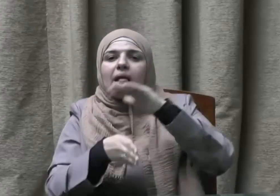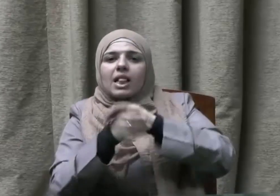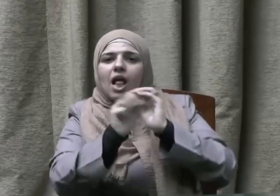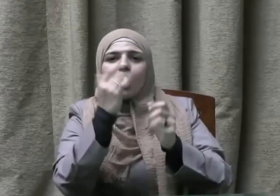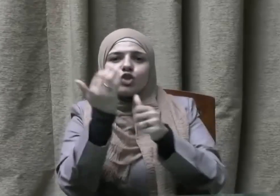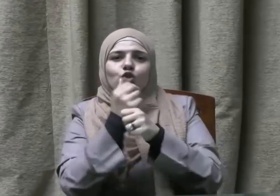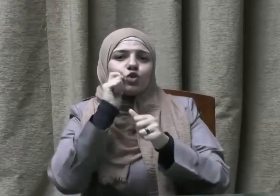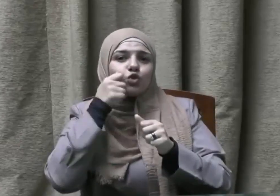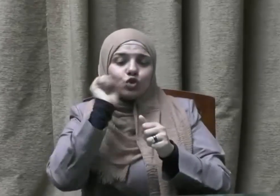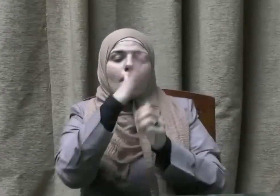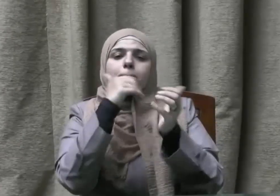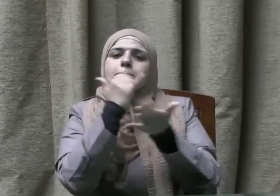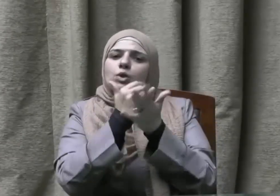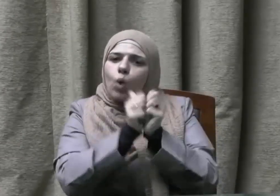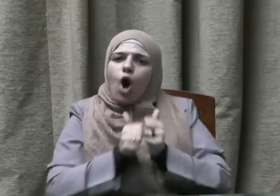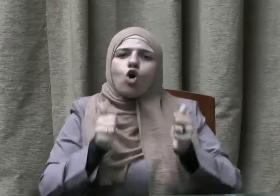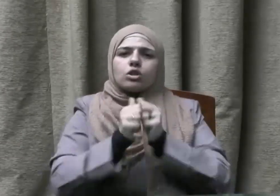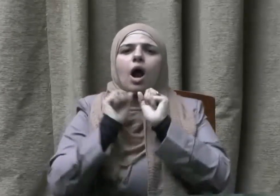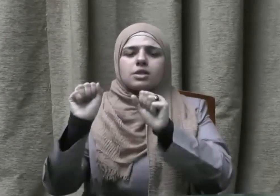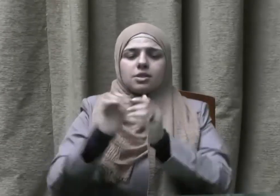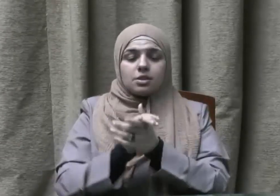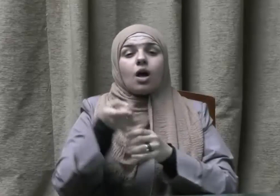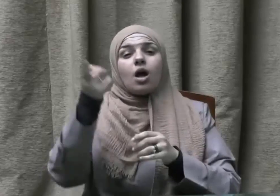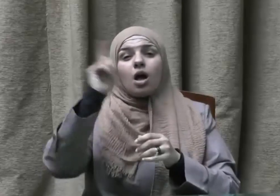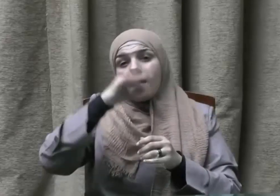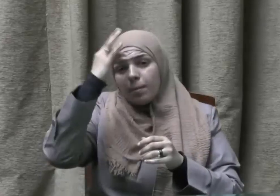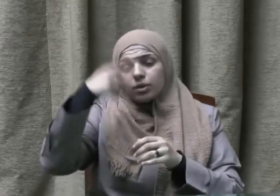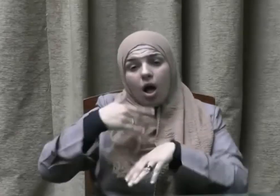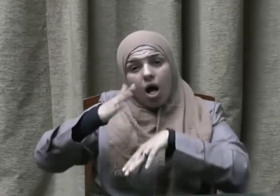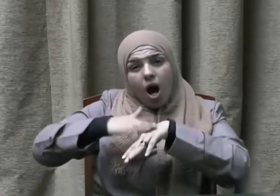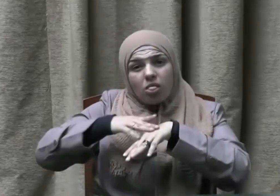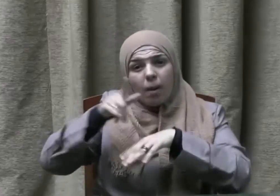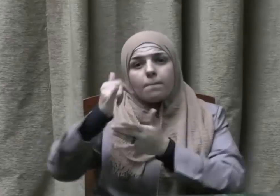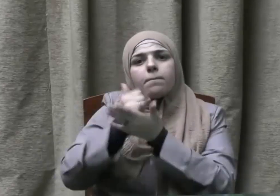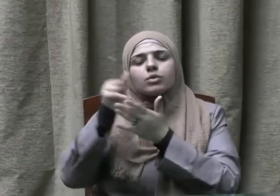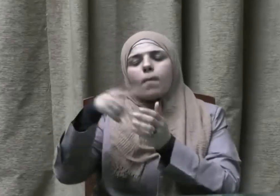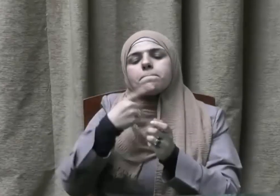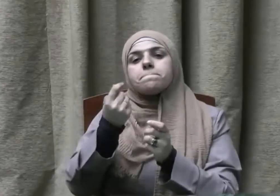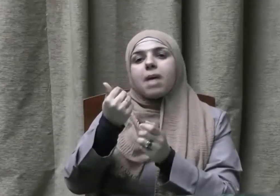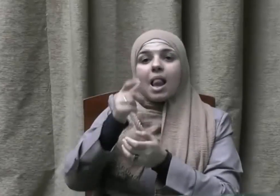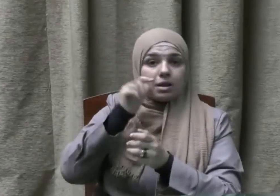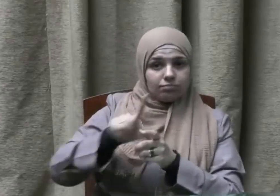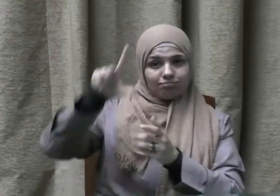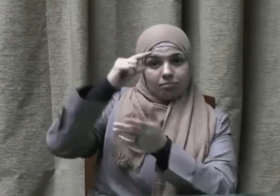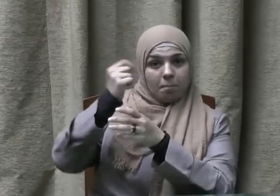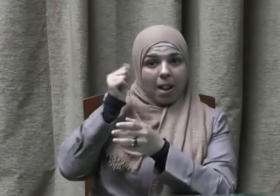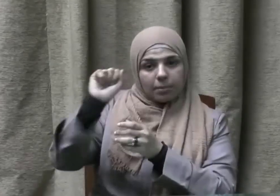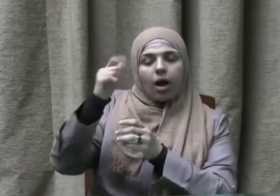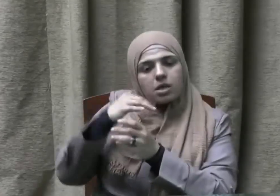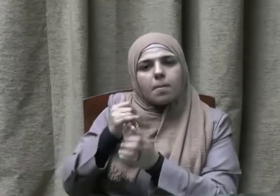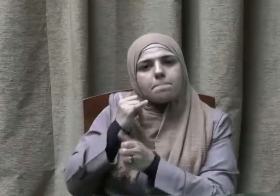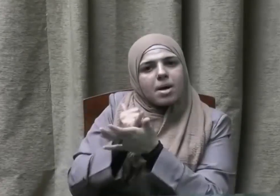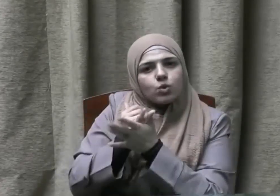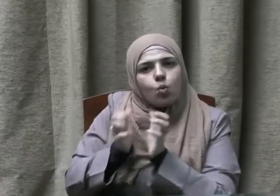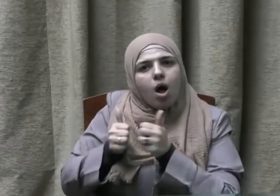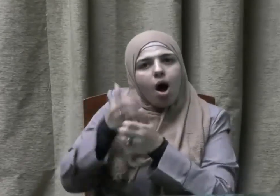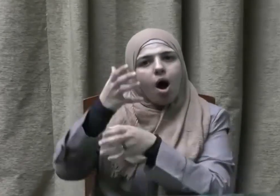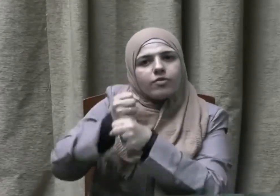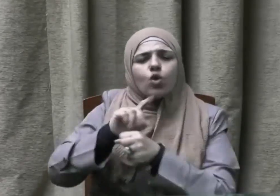والرجل راع في أهله ومسؤول عن رعيته والمرأة راعية في بيت زوجها ومسؤولة